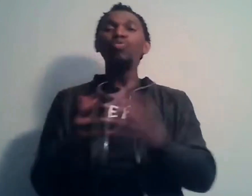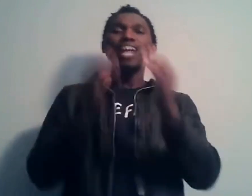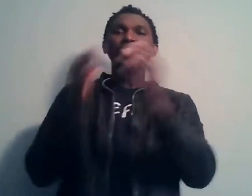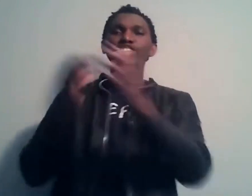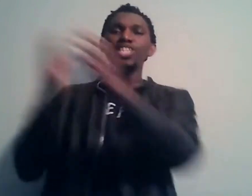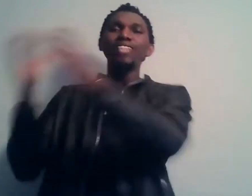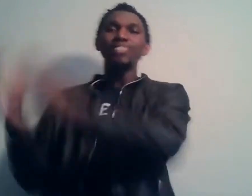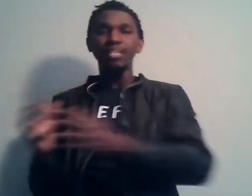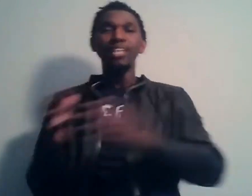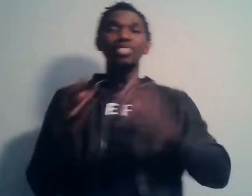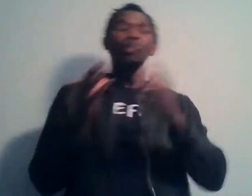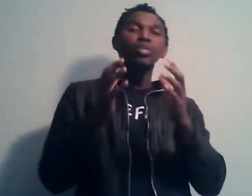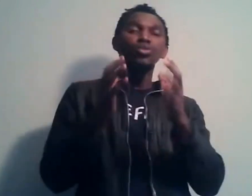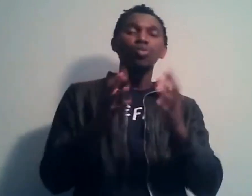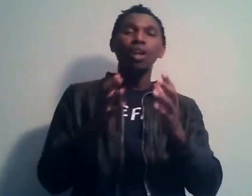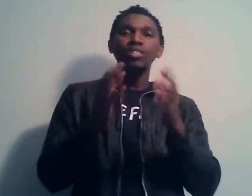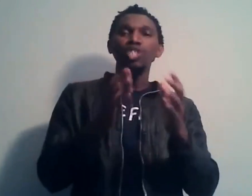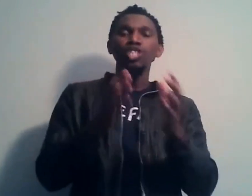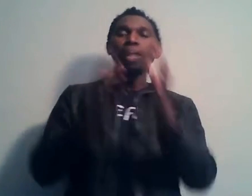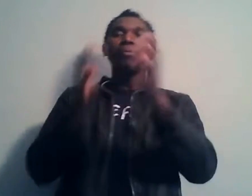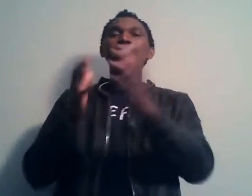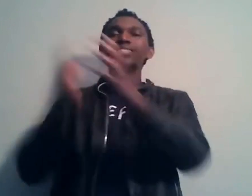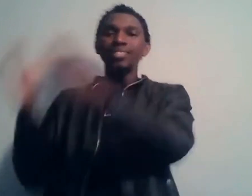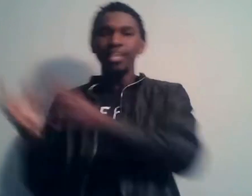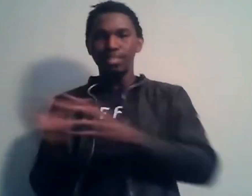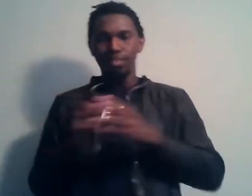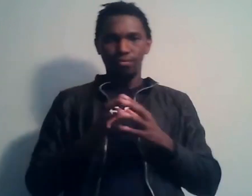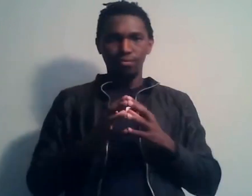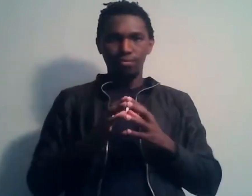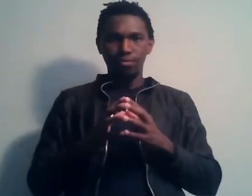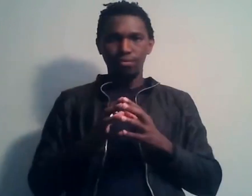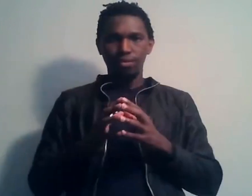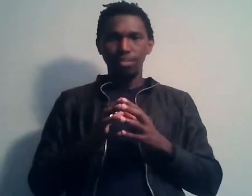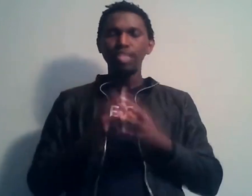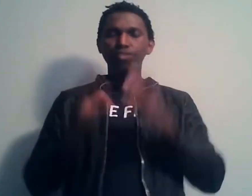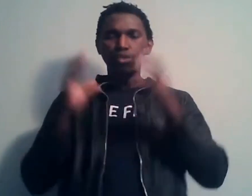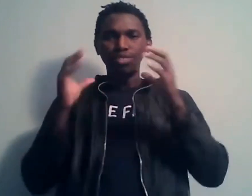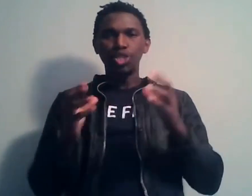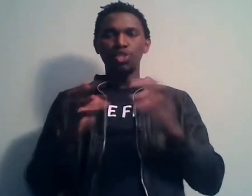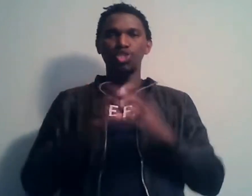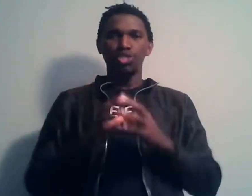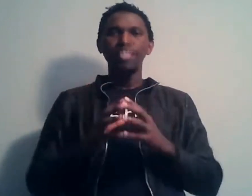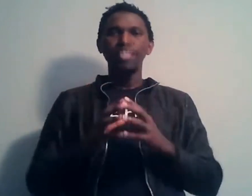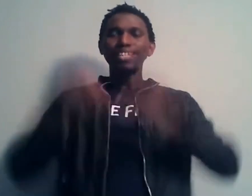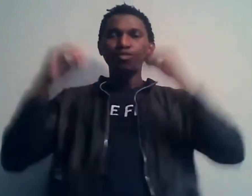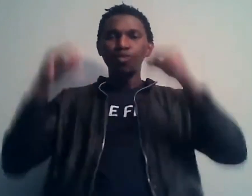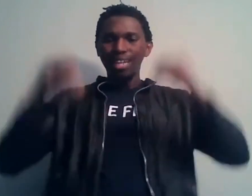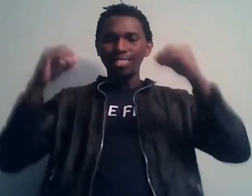à chercher les aides ? Si nous on est toujours en train de chercher la politique des aides ? Il faut que ça change. Il faut que la